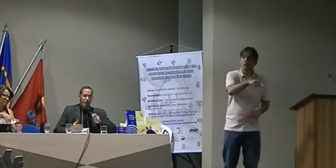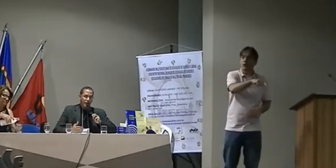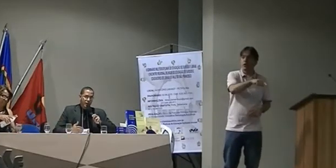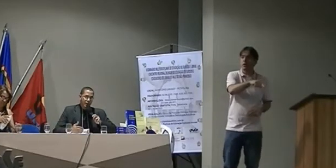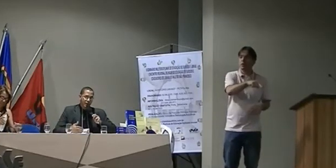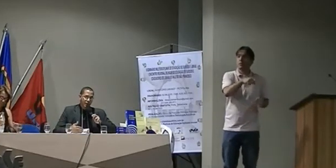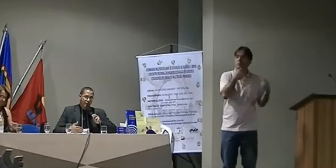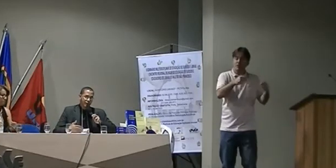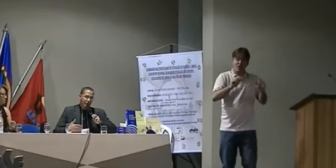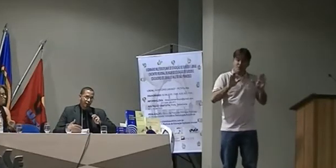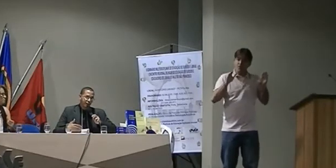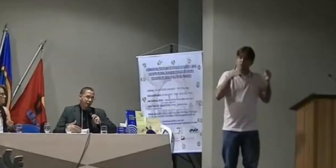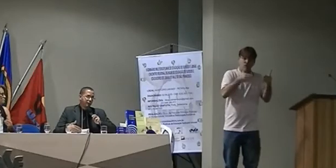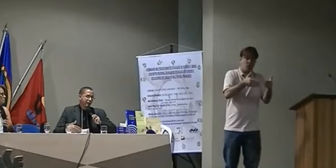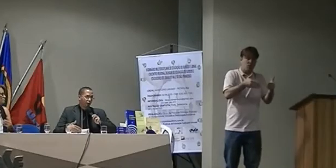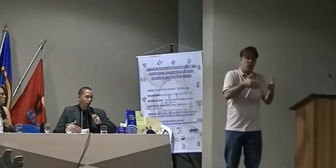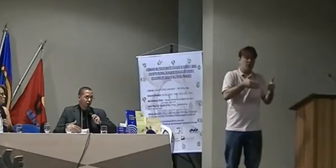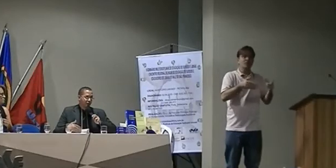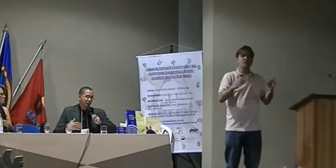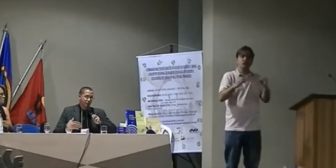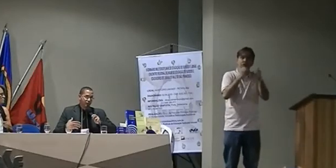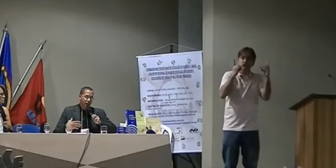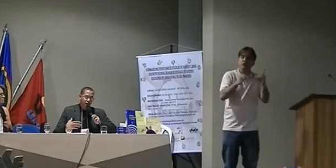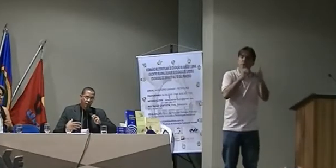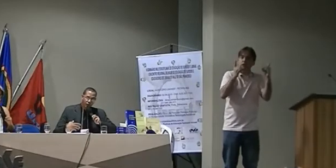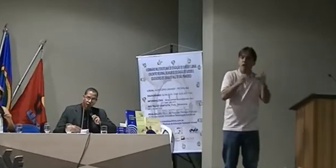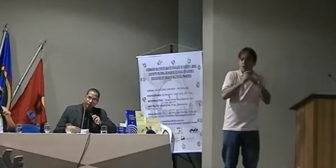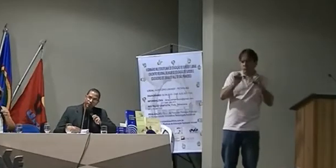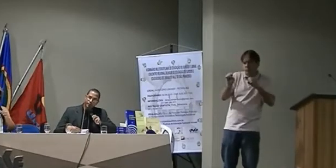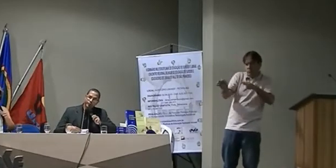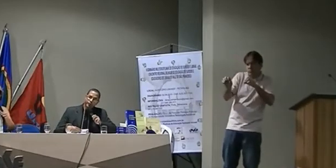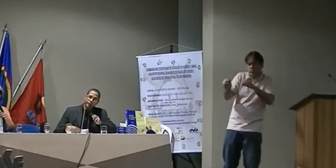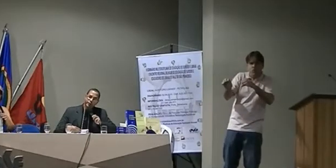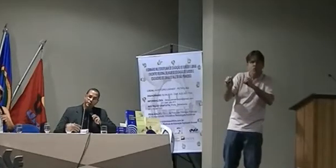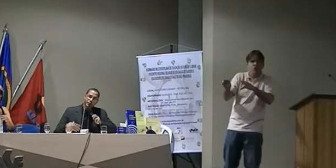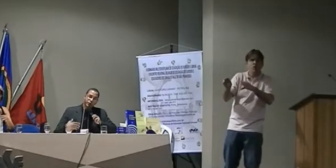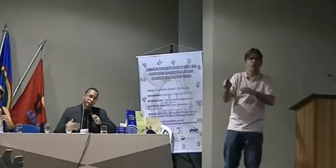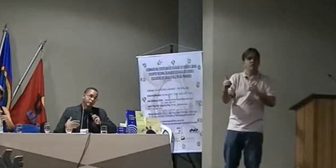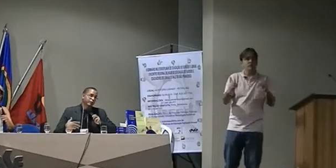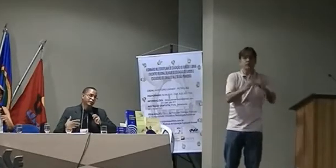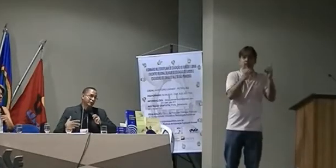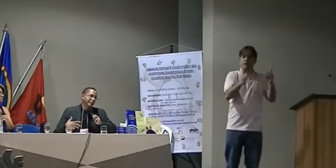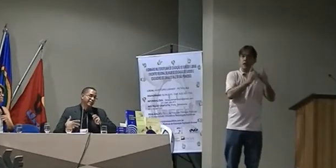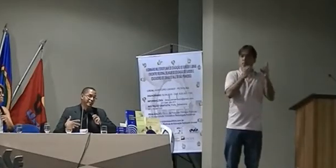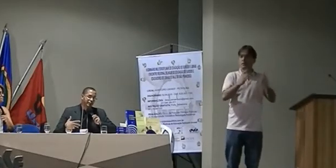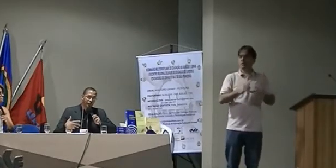eu na minha vivência em escolas em Cagualu e também em outras escolas que estão na região